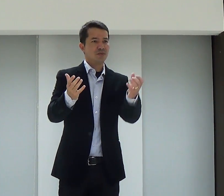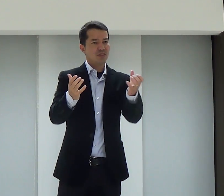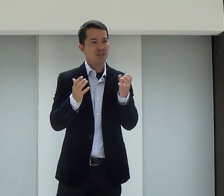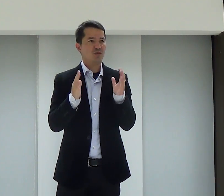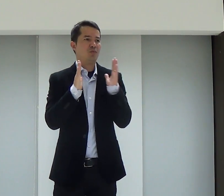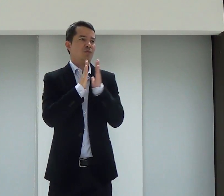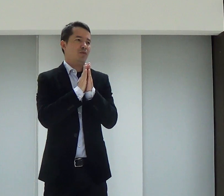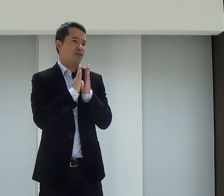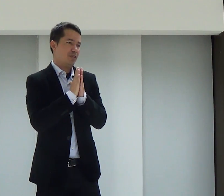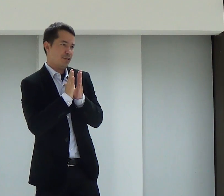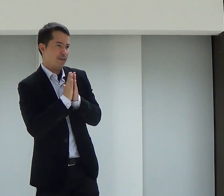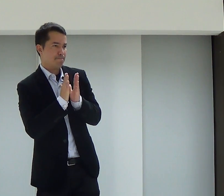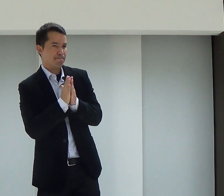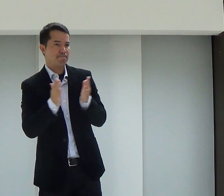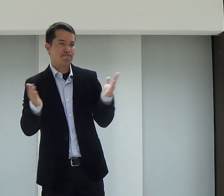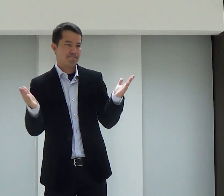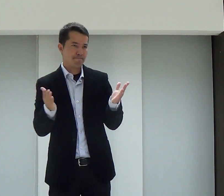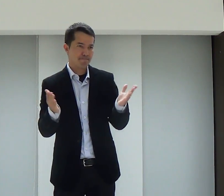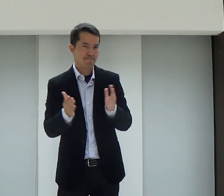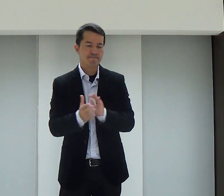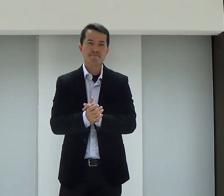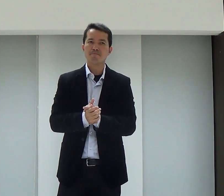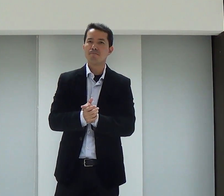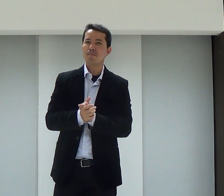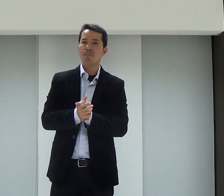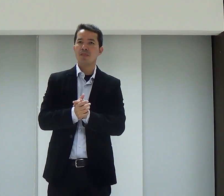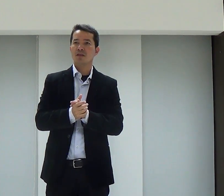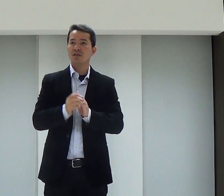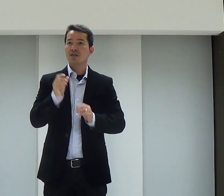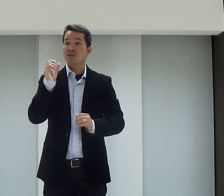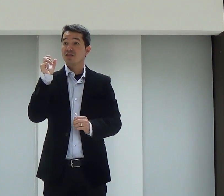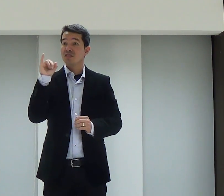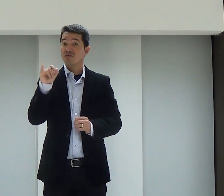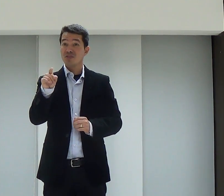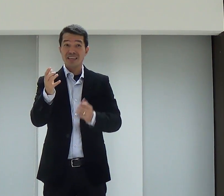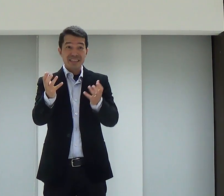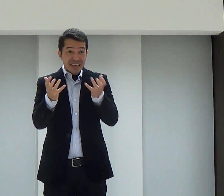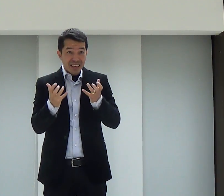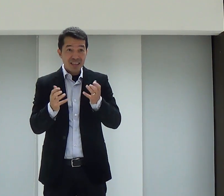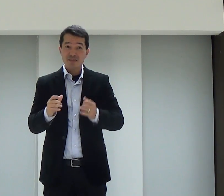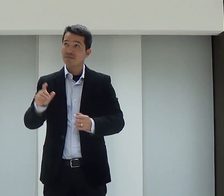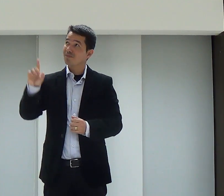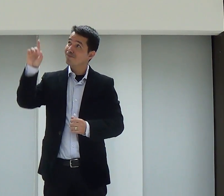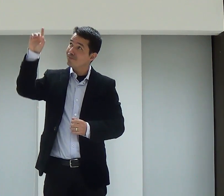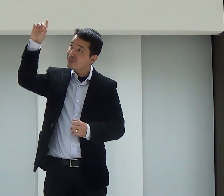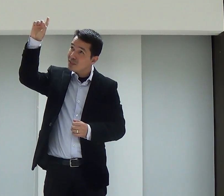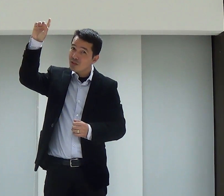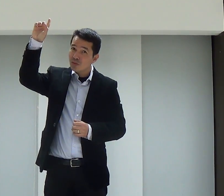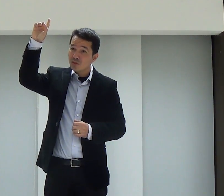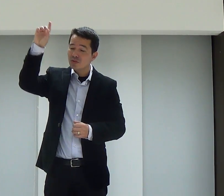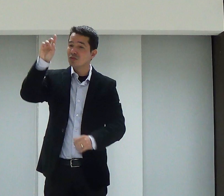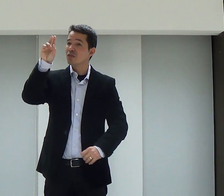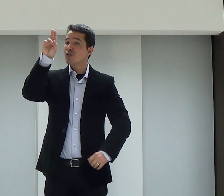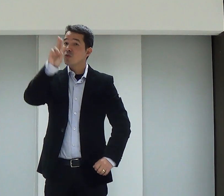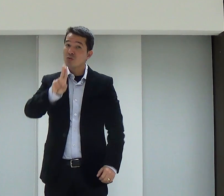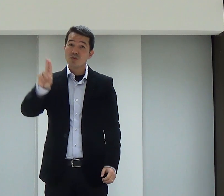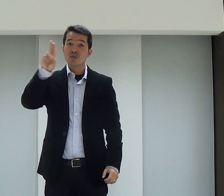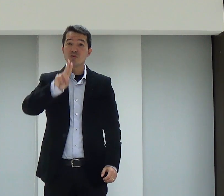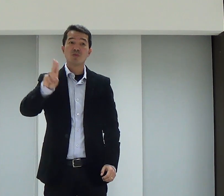Então, eu queria estar orando agora. se você realmente quer que